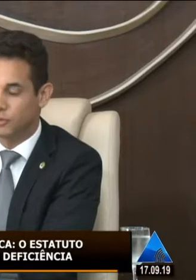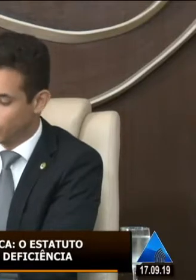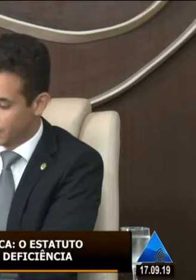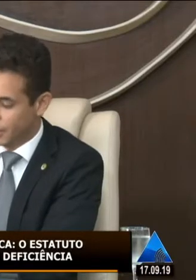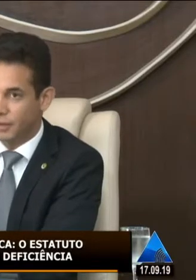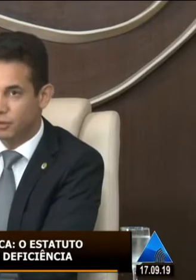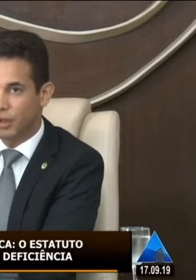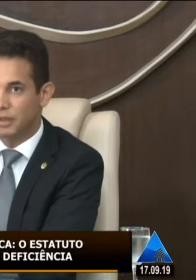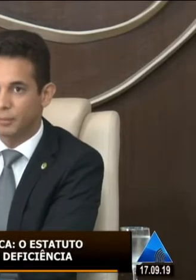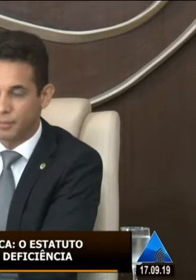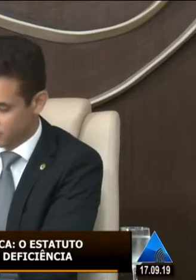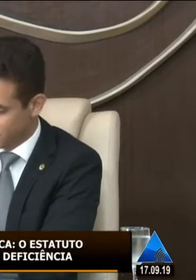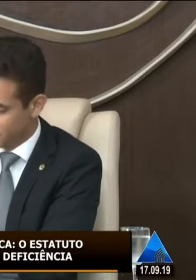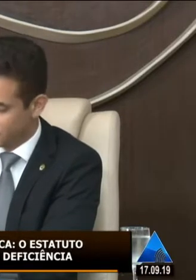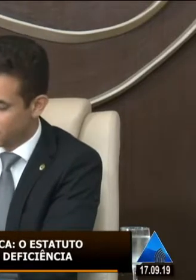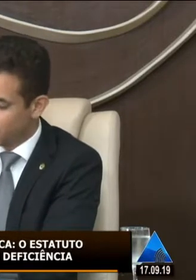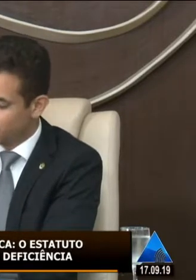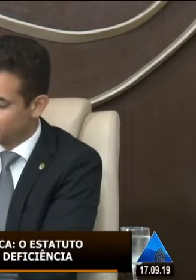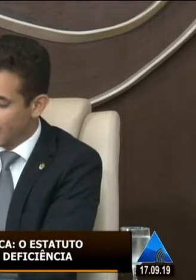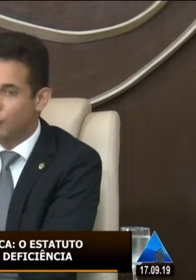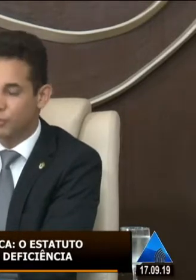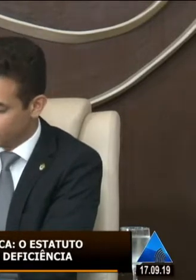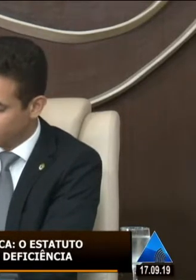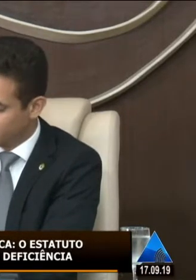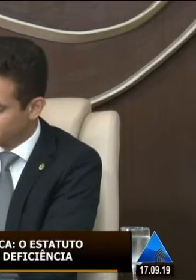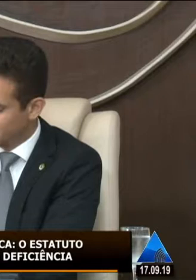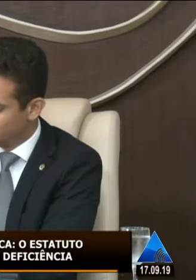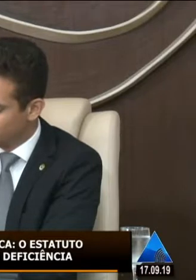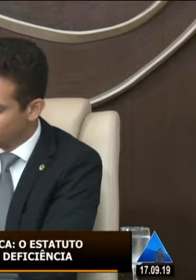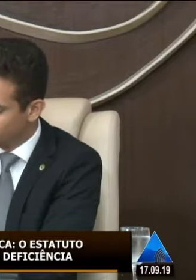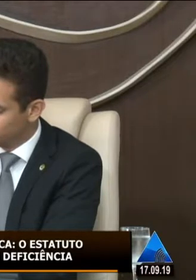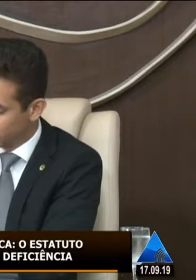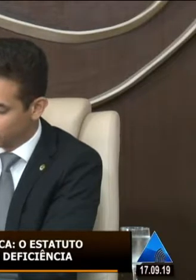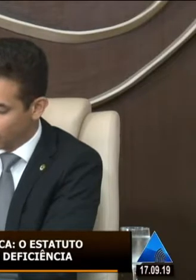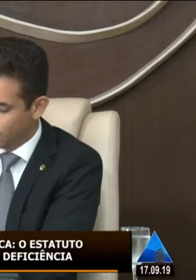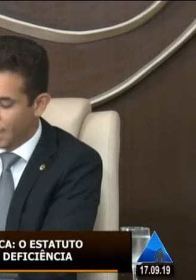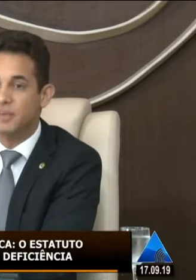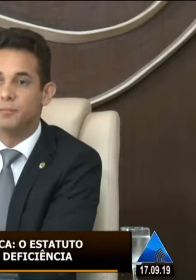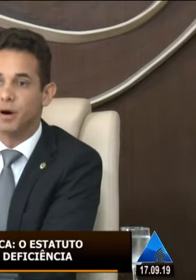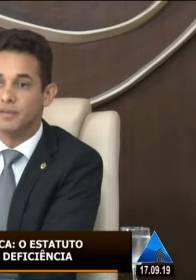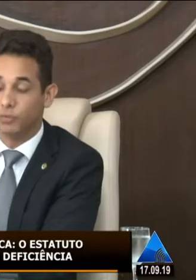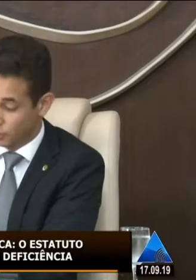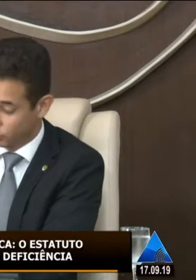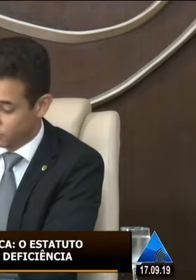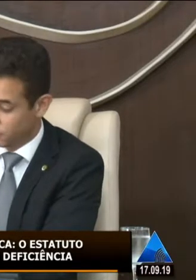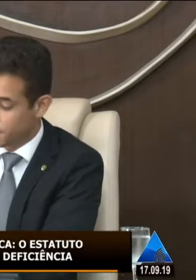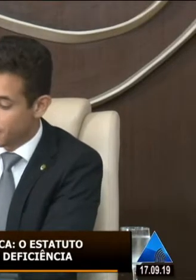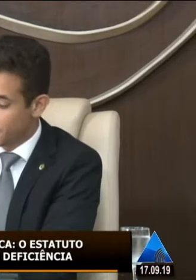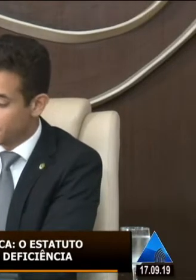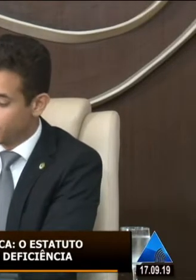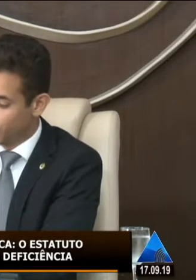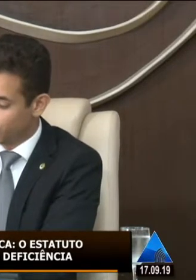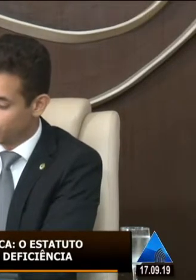Vigilantes do RN, está aqui também presente. José Alves Filho, presidente do grupo do Seridó Pais e Mães Autistas.